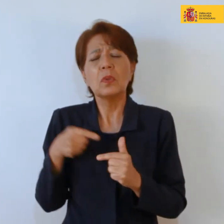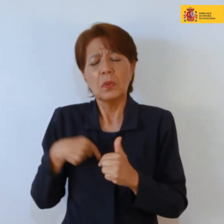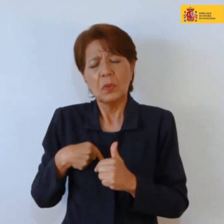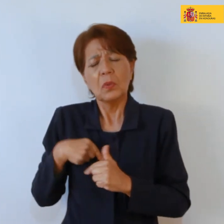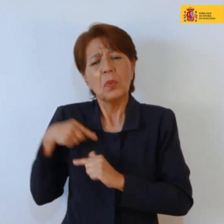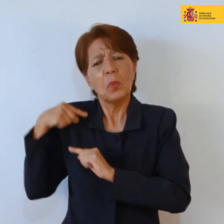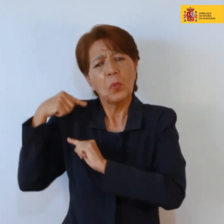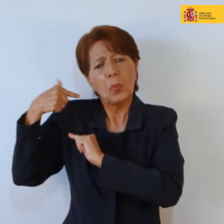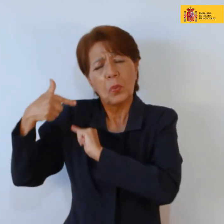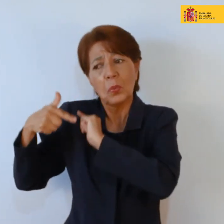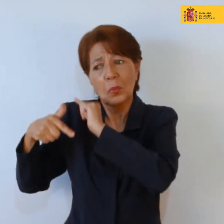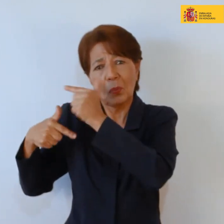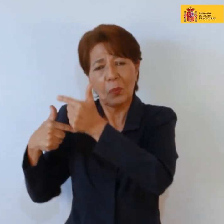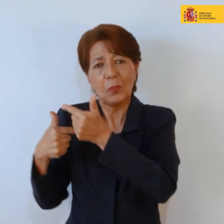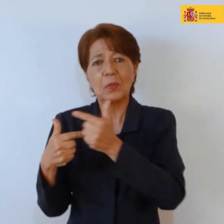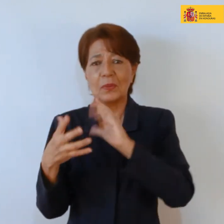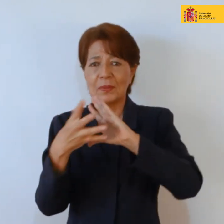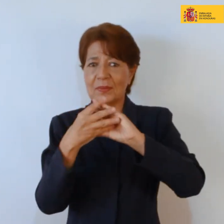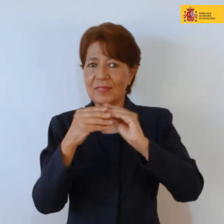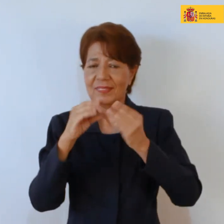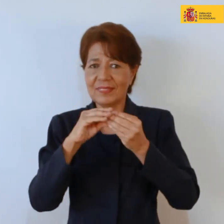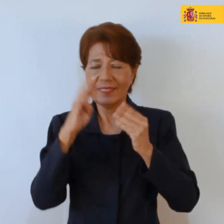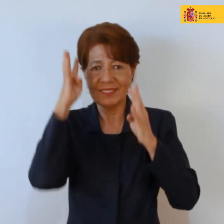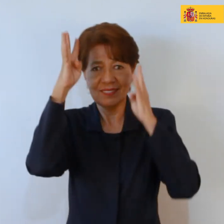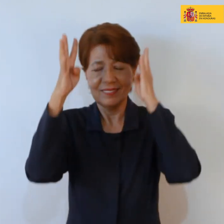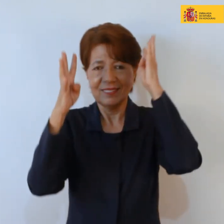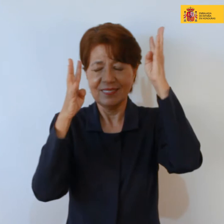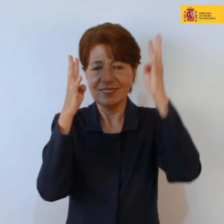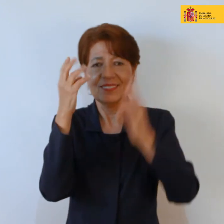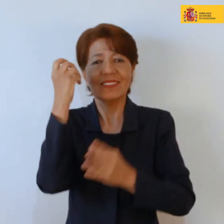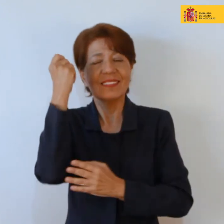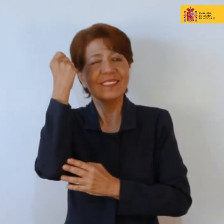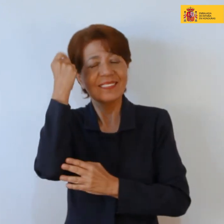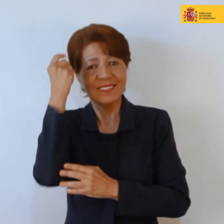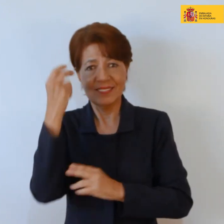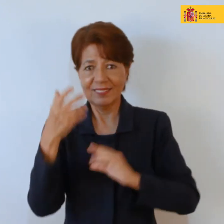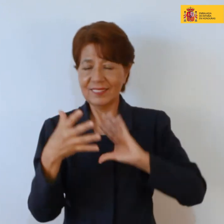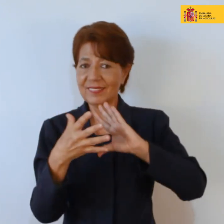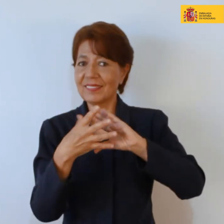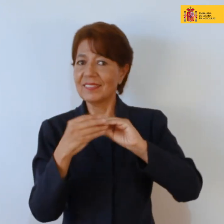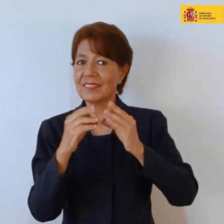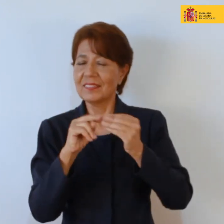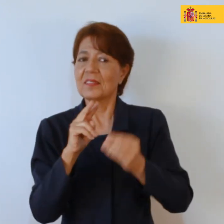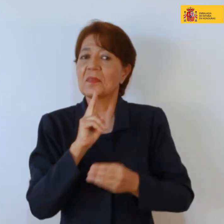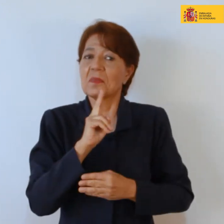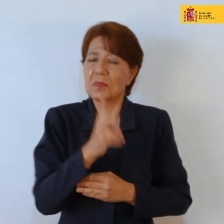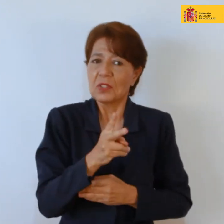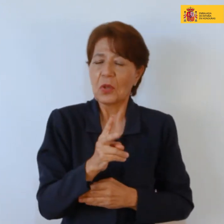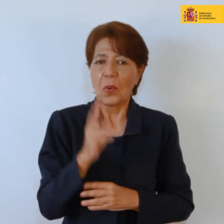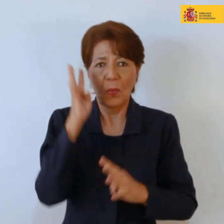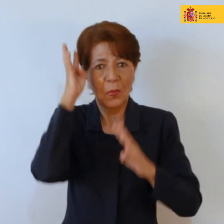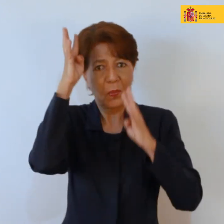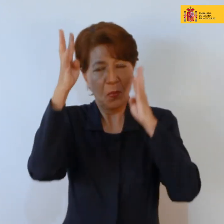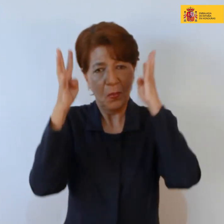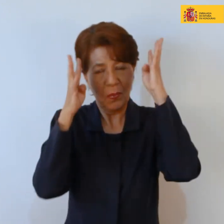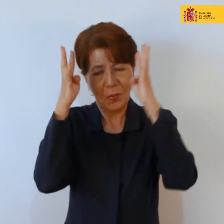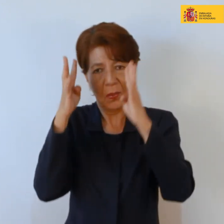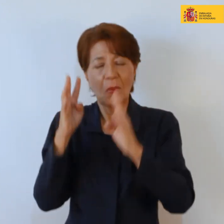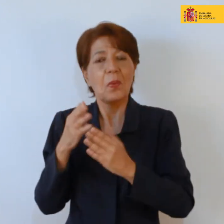de la leyenda o de la interpretación de la historia real o contada, pues, desde otro sitio, ¿no? A mí